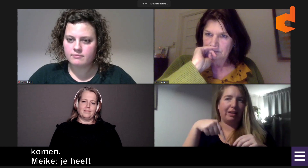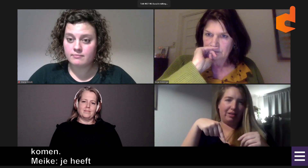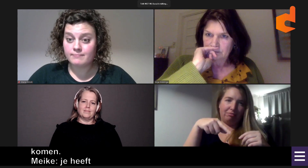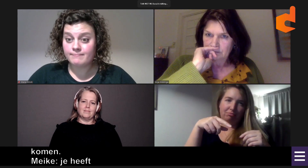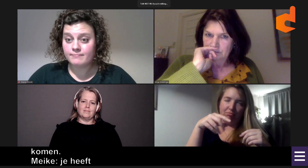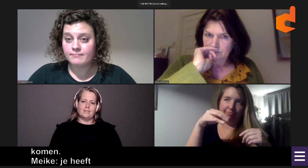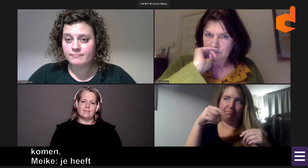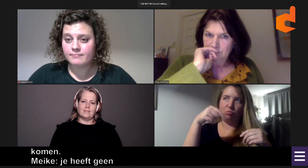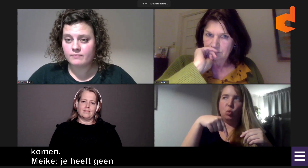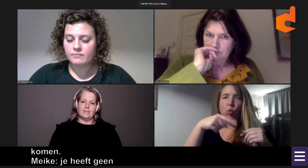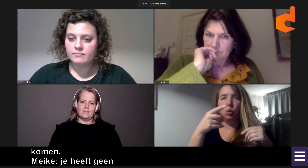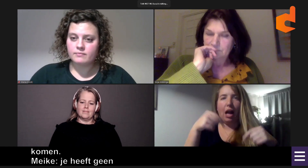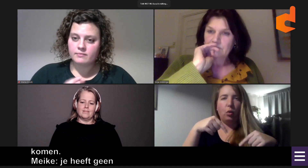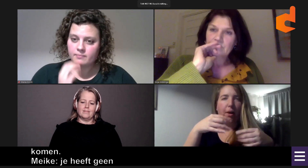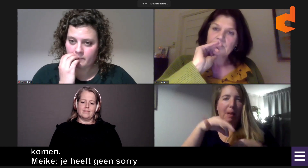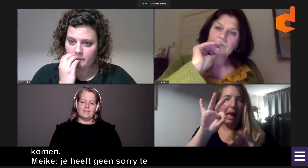een hele interessante vraag.